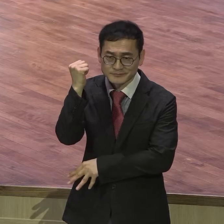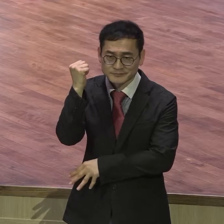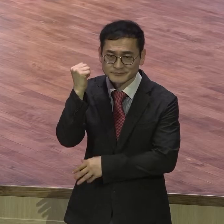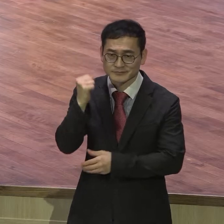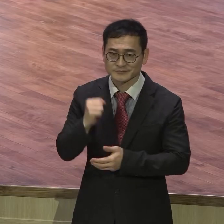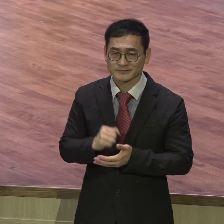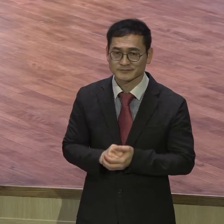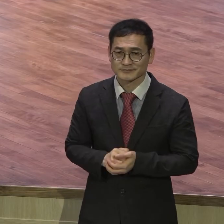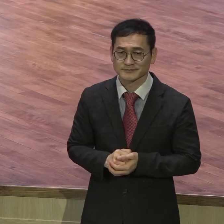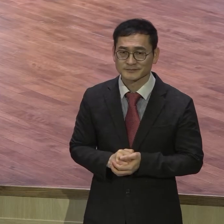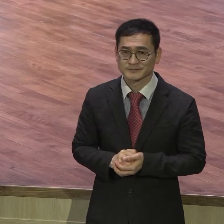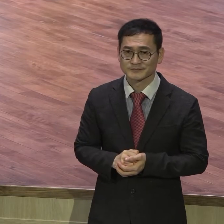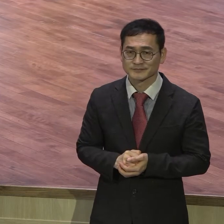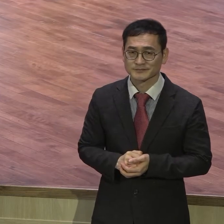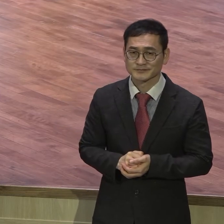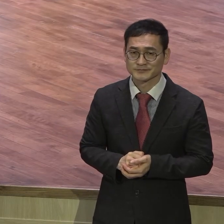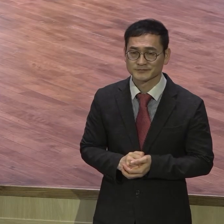그냥 넘어집니다